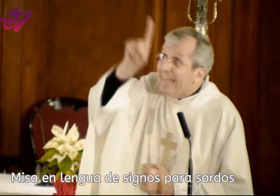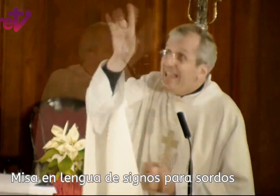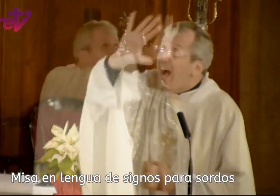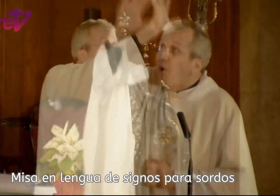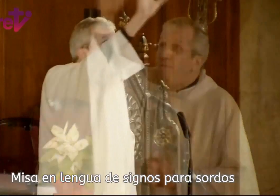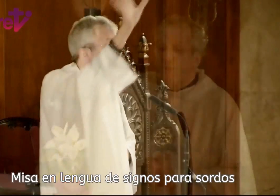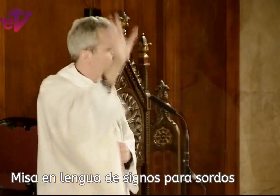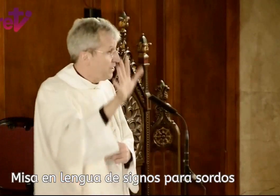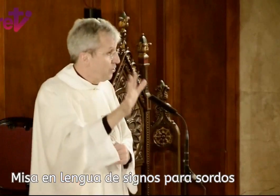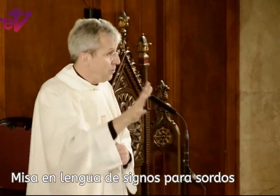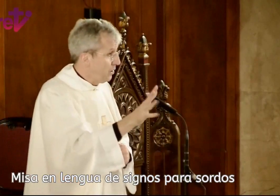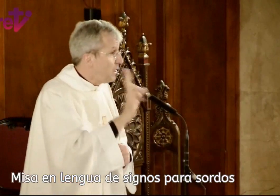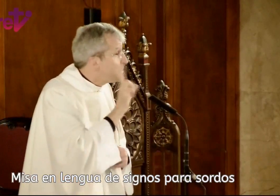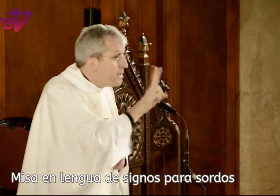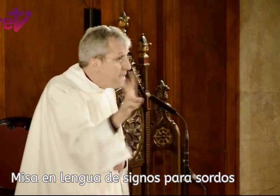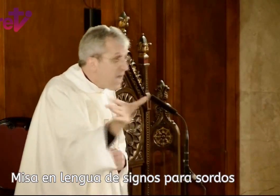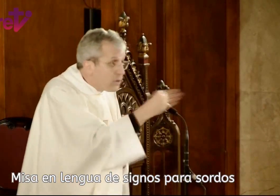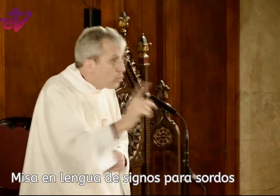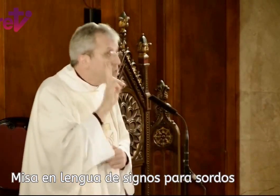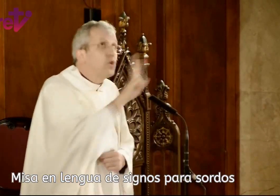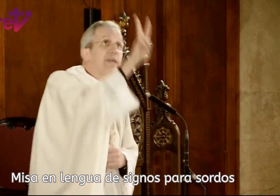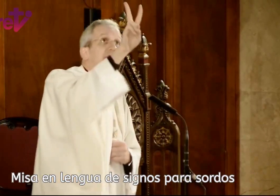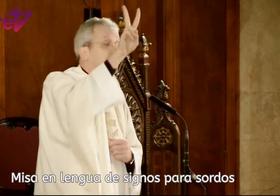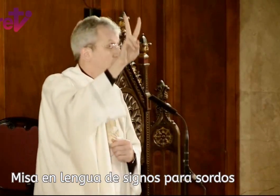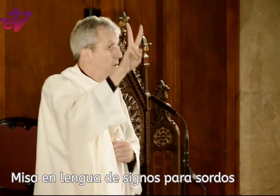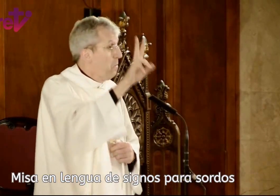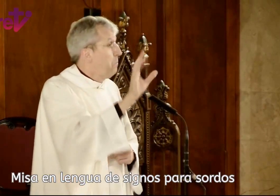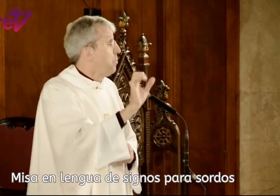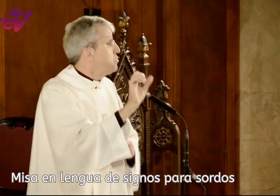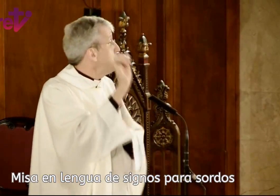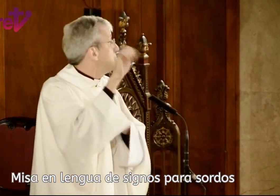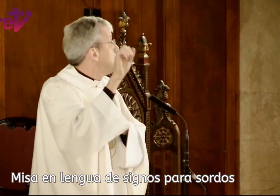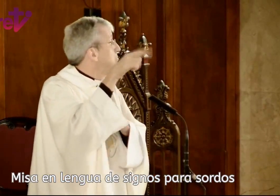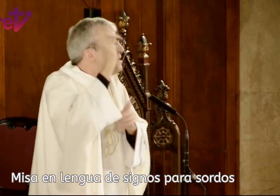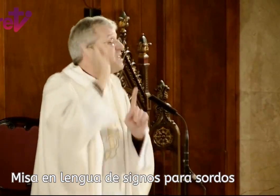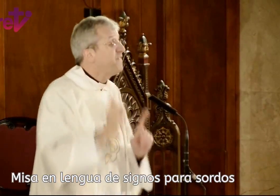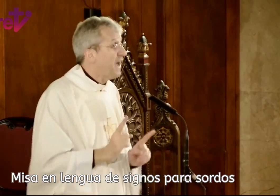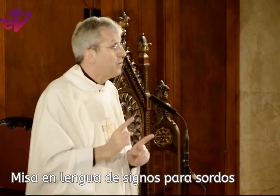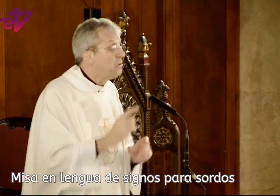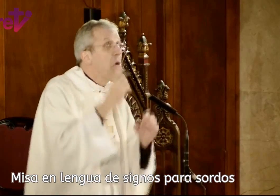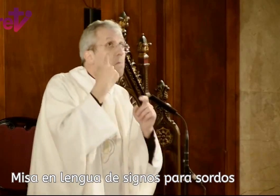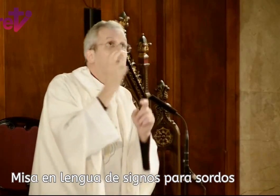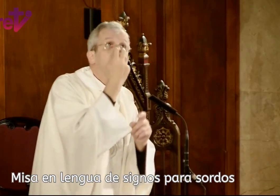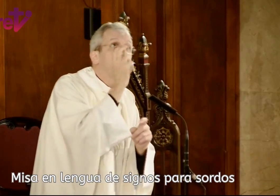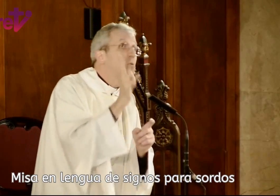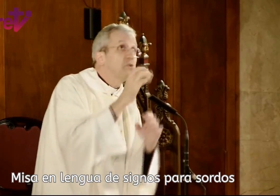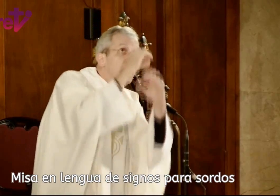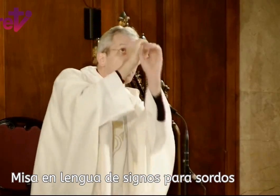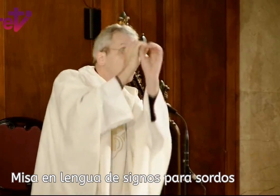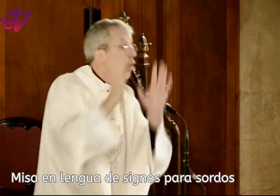Aquella configuración se veía, todos lo veían, pero muchos ni se fijaron, porque no tuvieron curiosidad, porque no